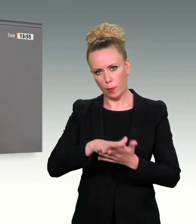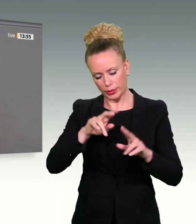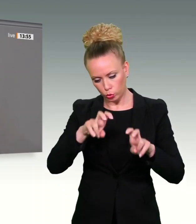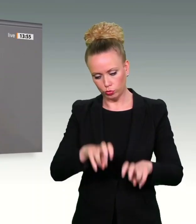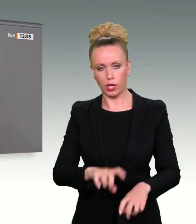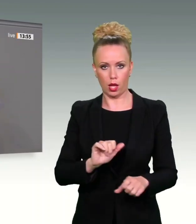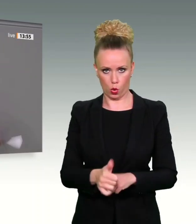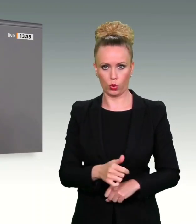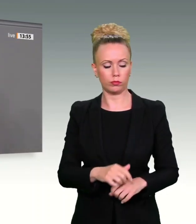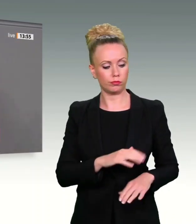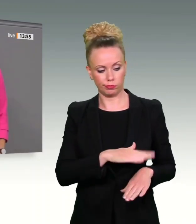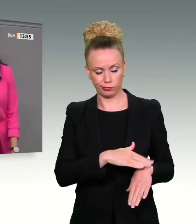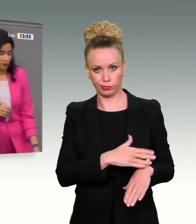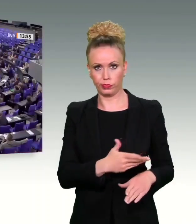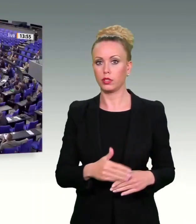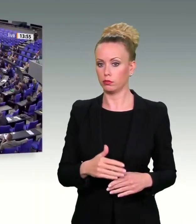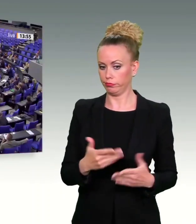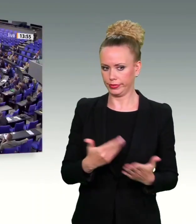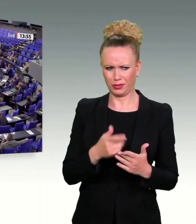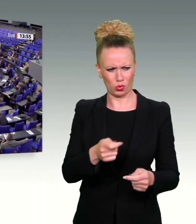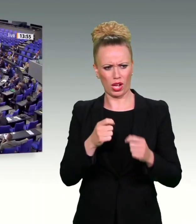man, dass das dringend notwendig ist. Dankeschön.